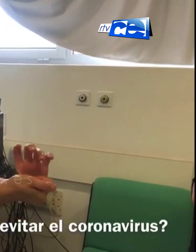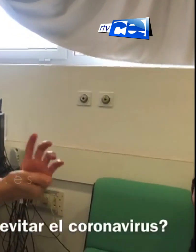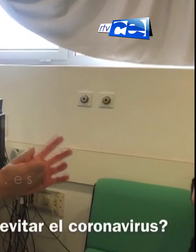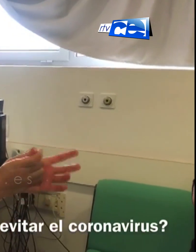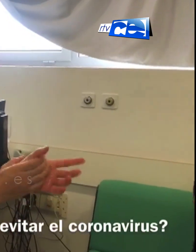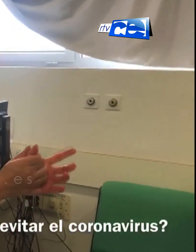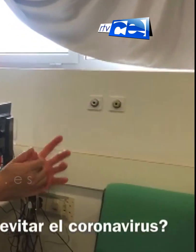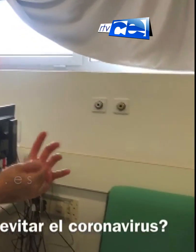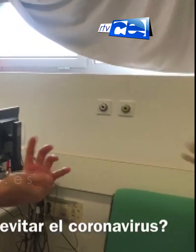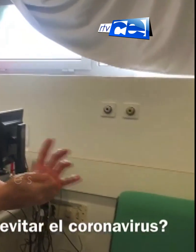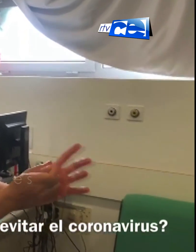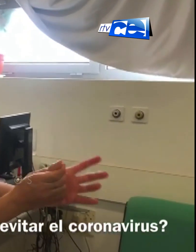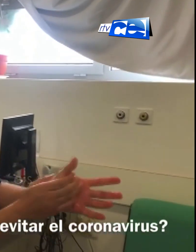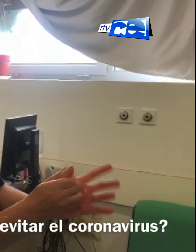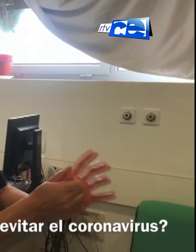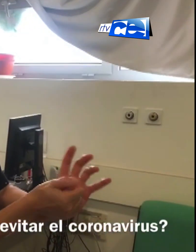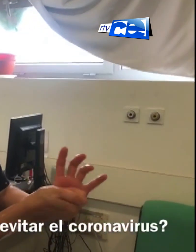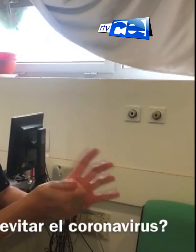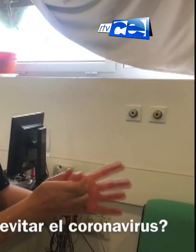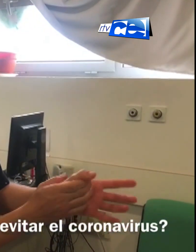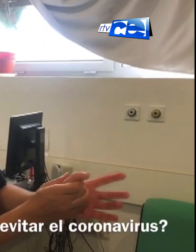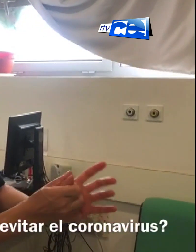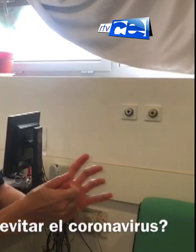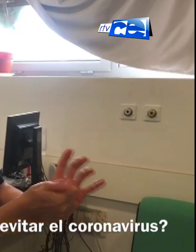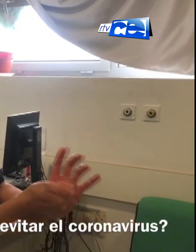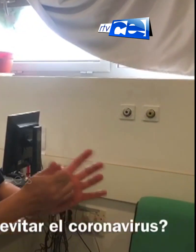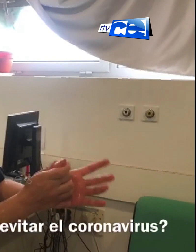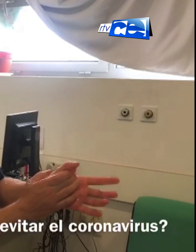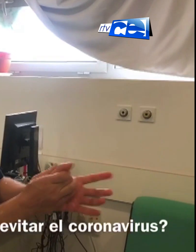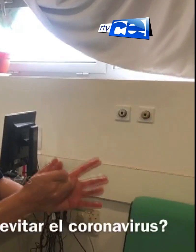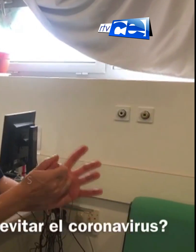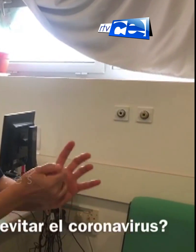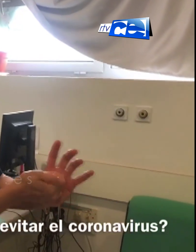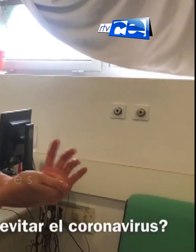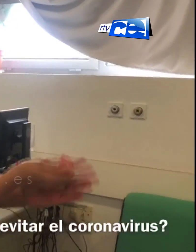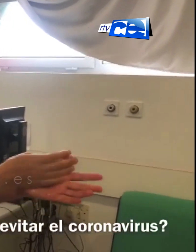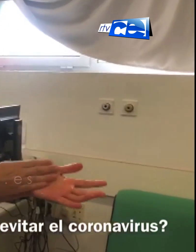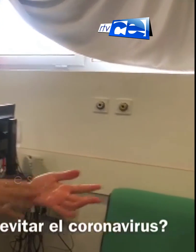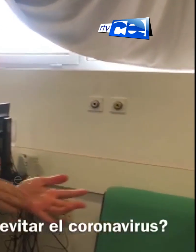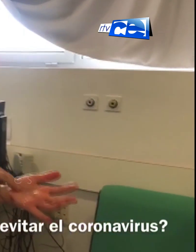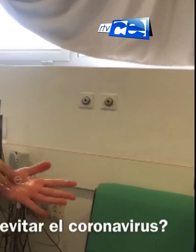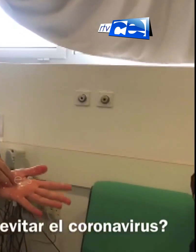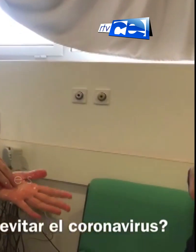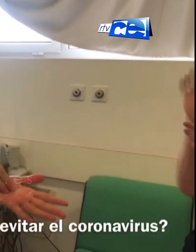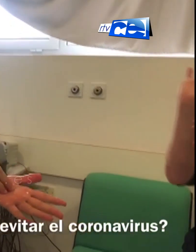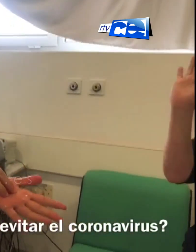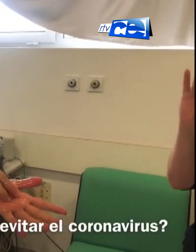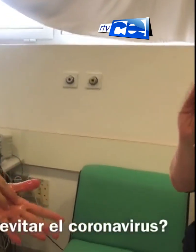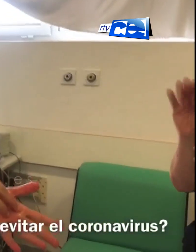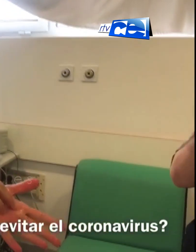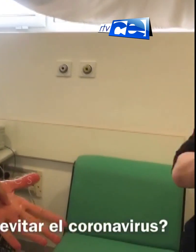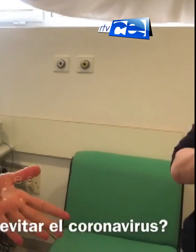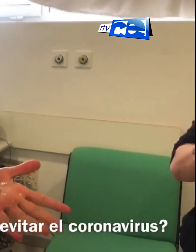parte distal del dedo, de una mano y luego de la otra. Y por último sería, bueno,